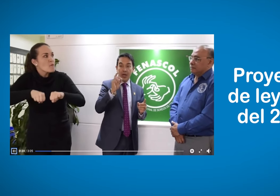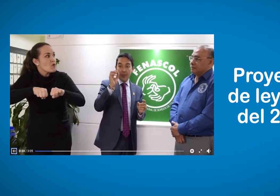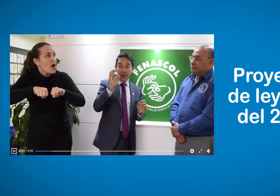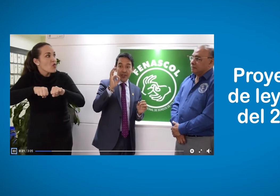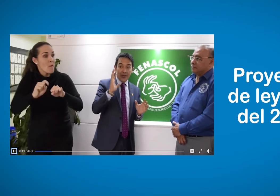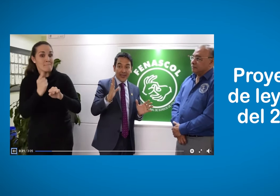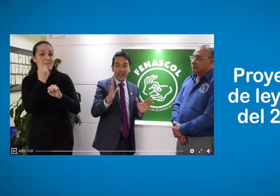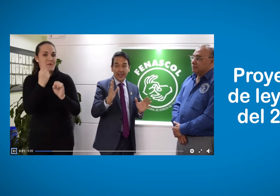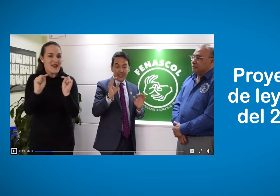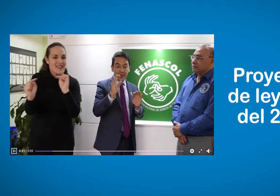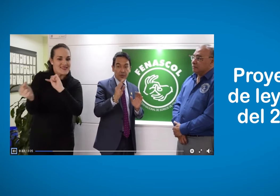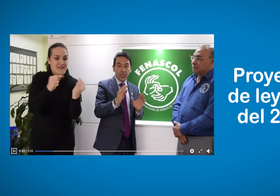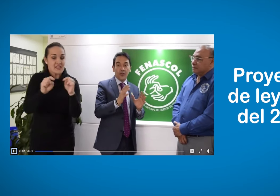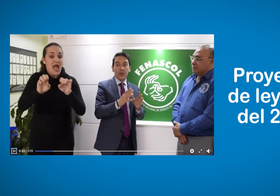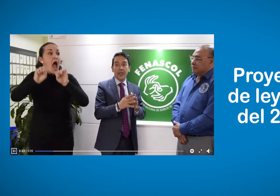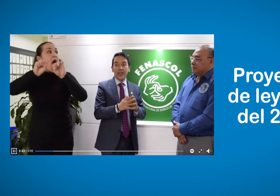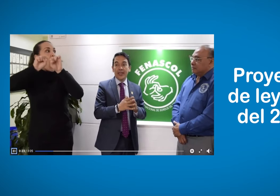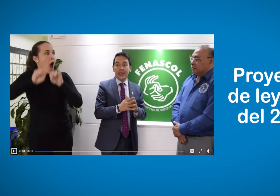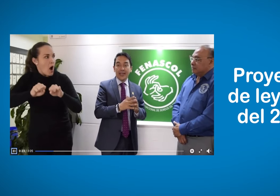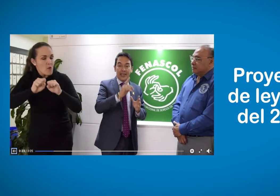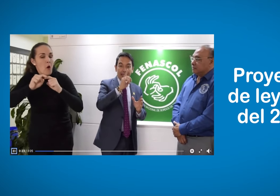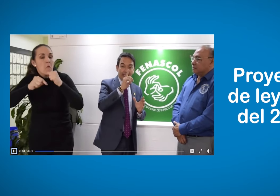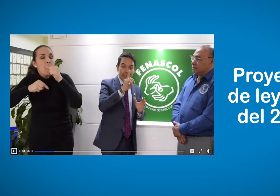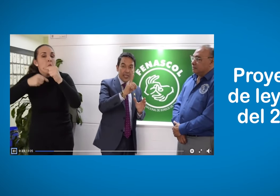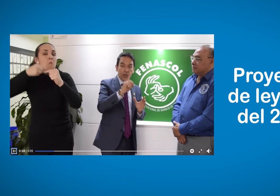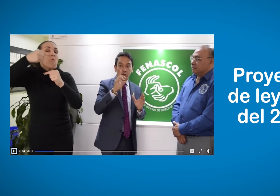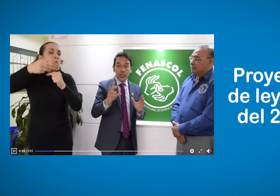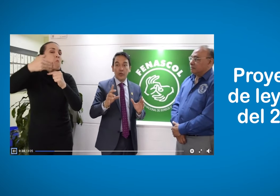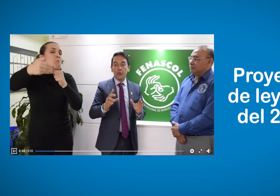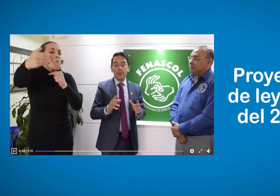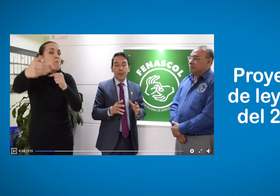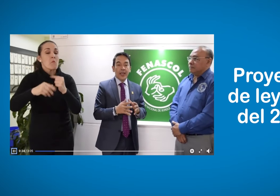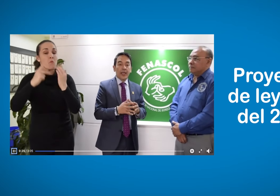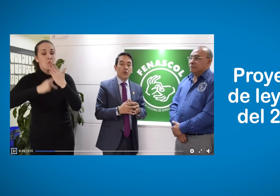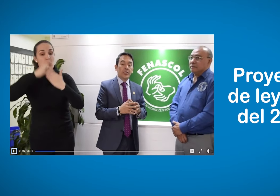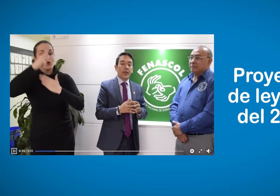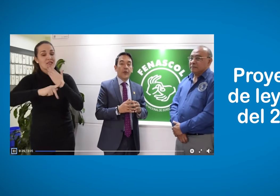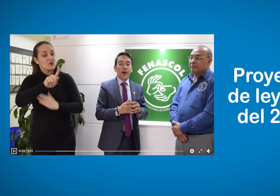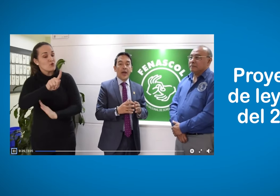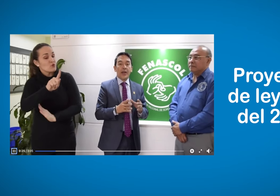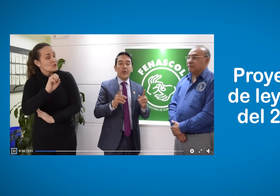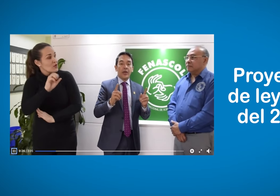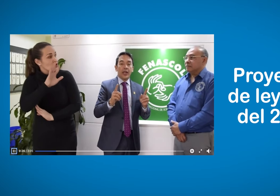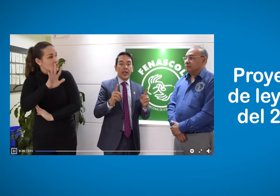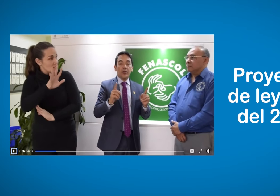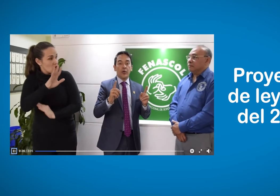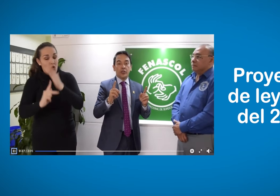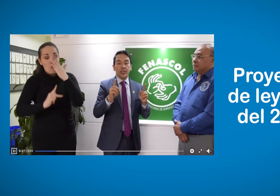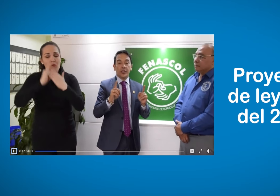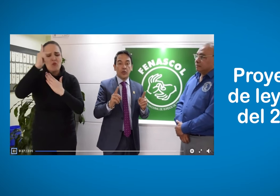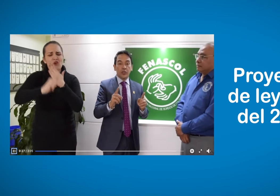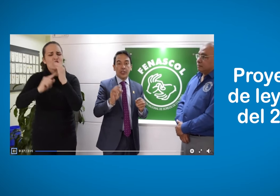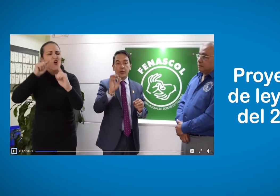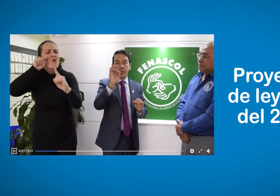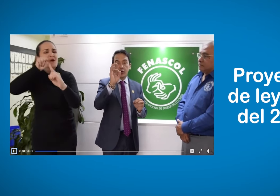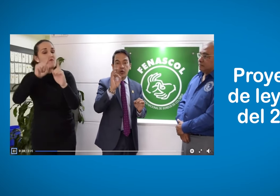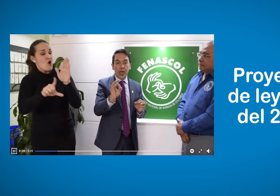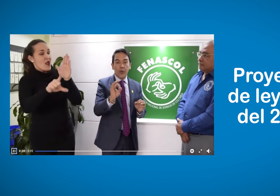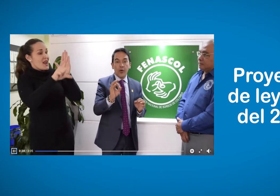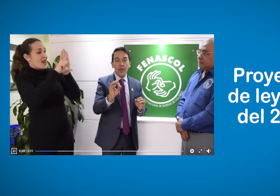el primer debate, este proyecto 105, que busca reformar la ley 982, en su artículo octavo,